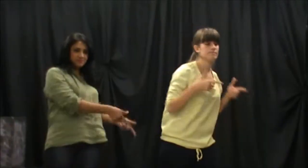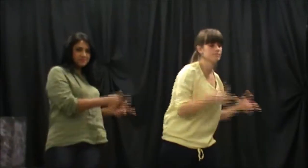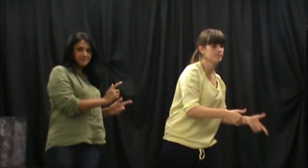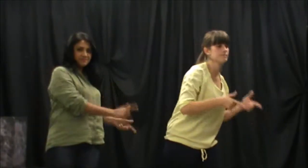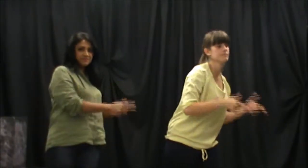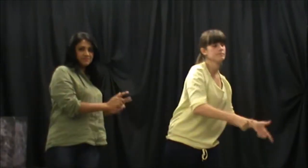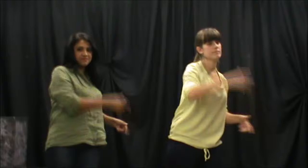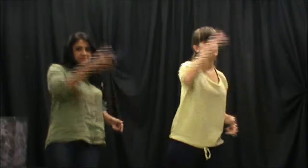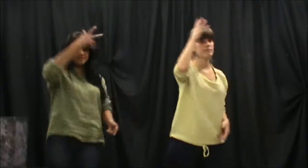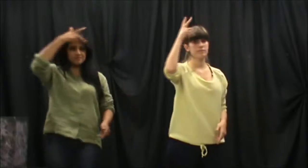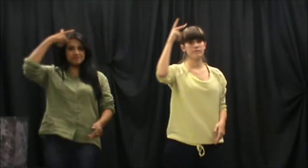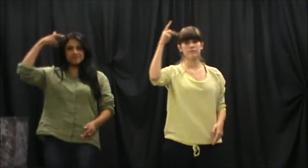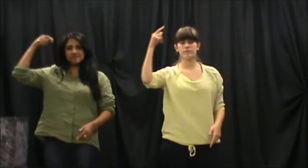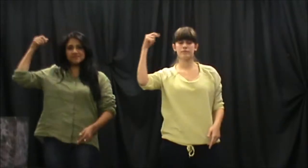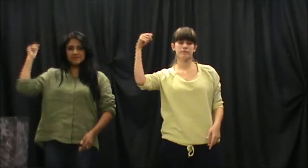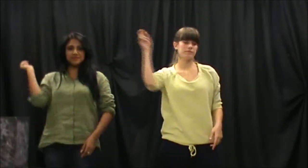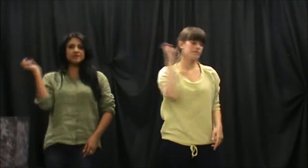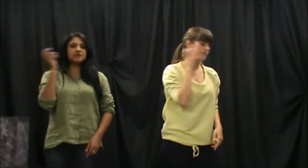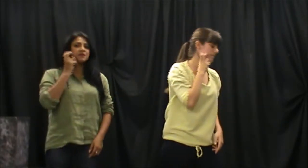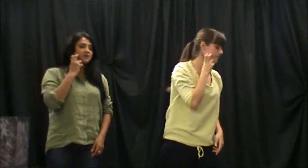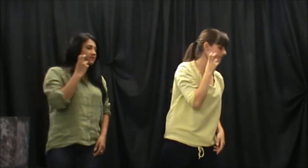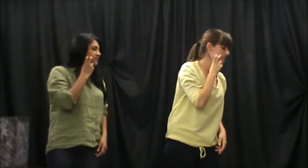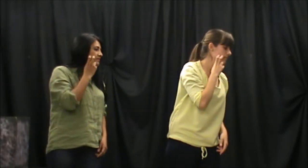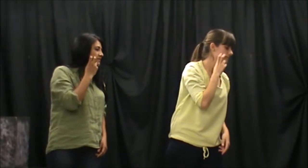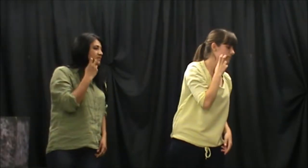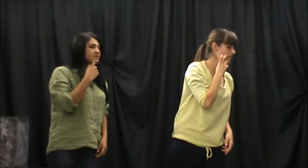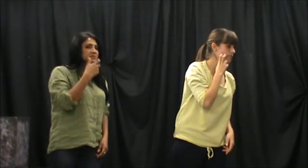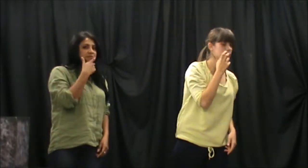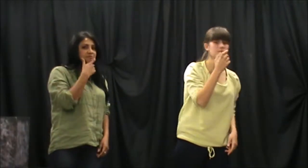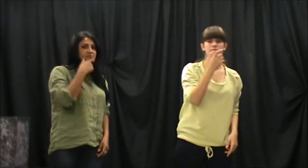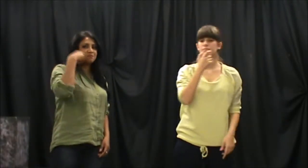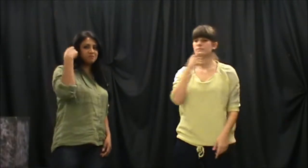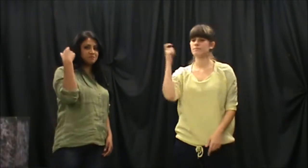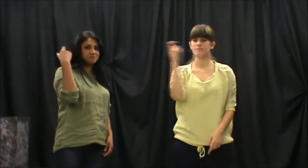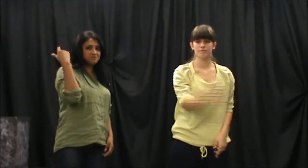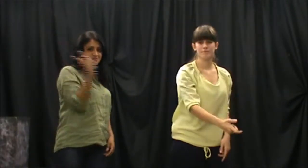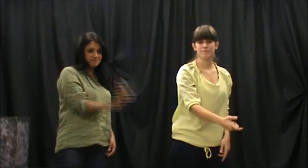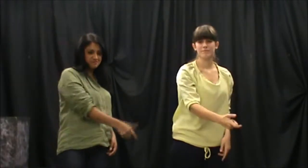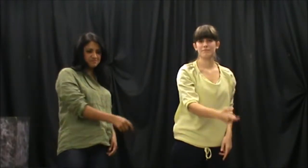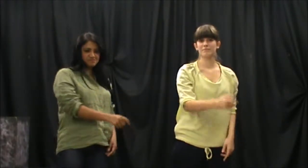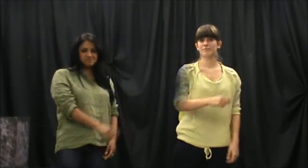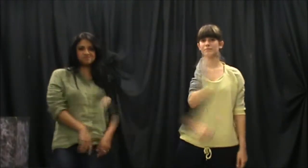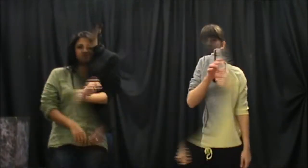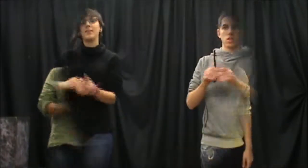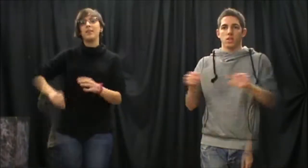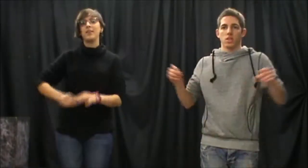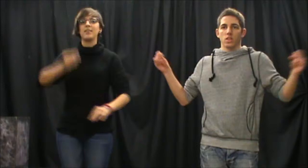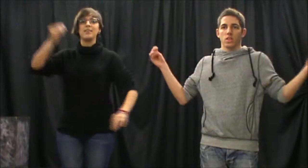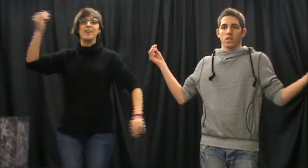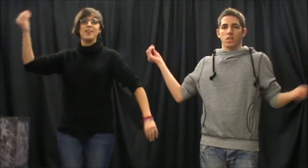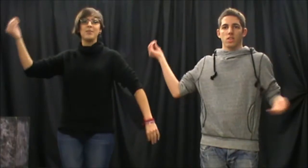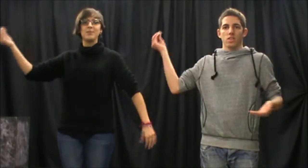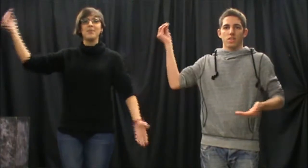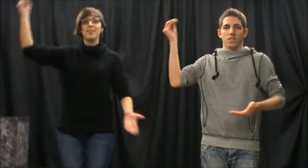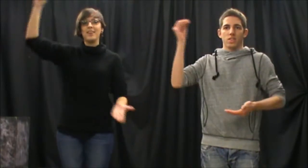guerra, contra l'oblit, contra la por. L'esperança,